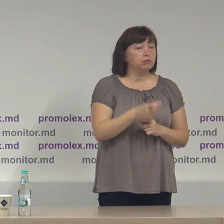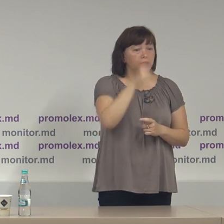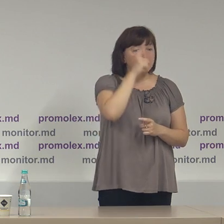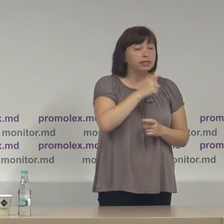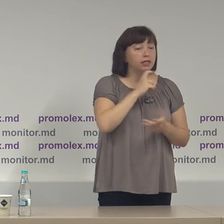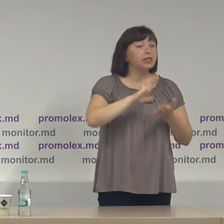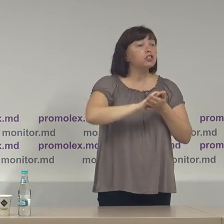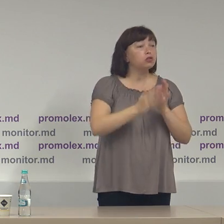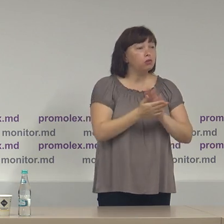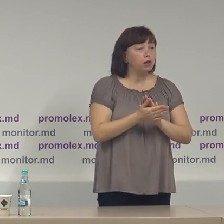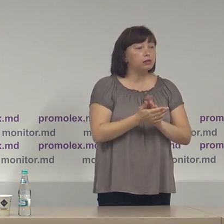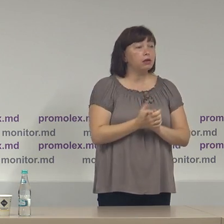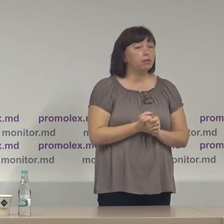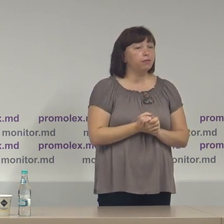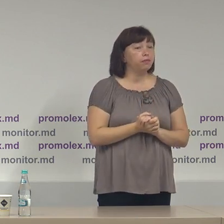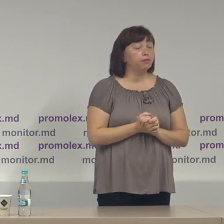situația cu